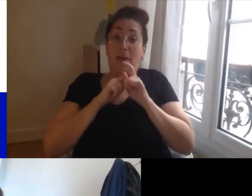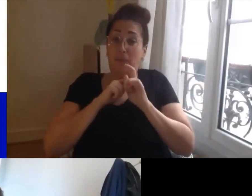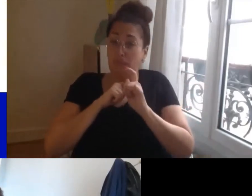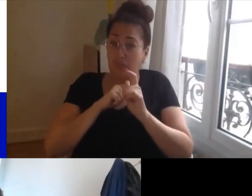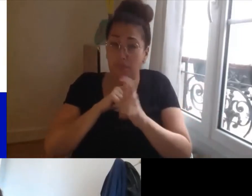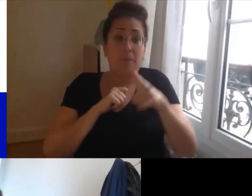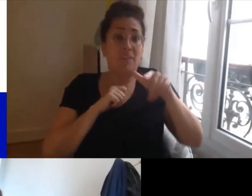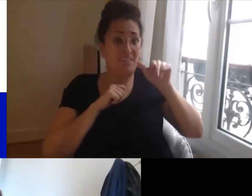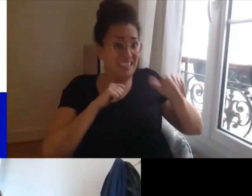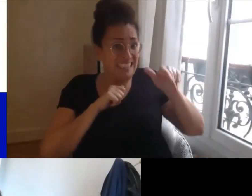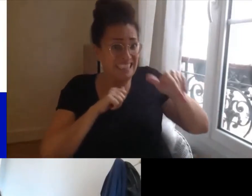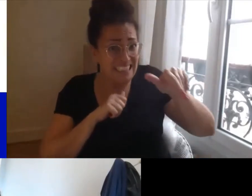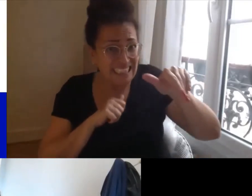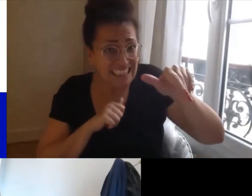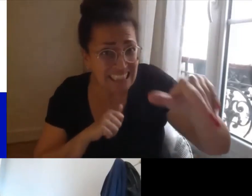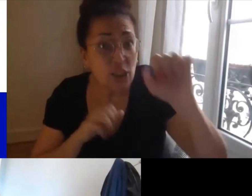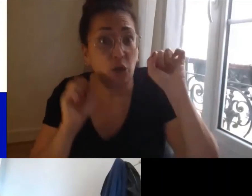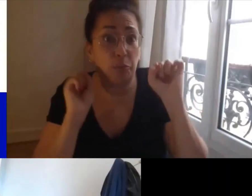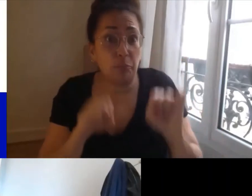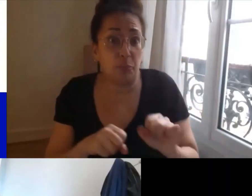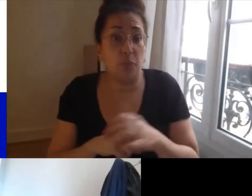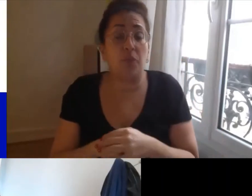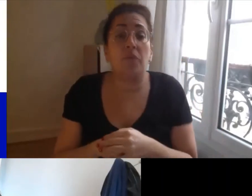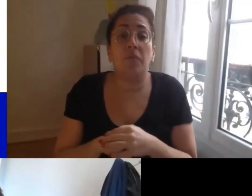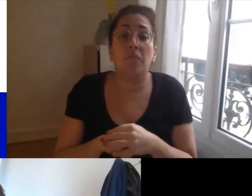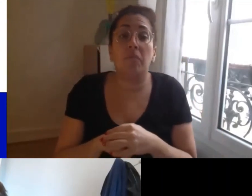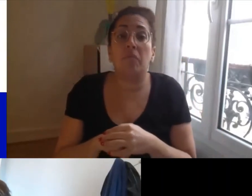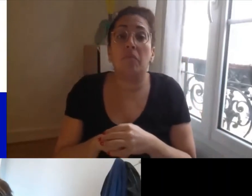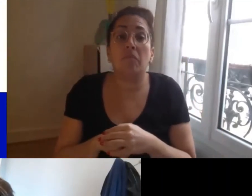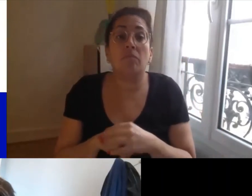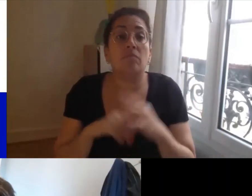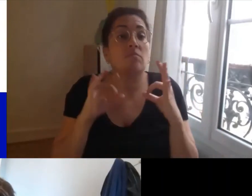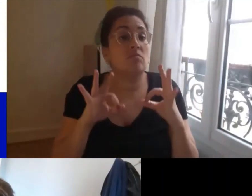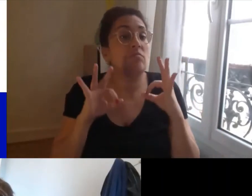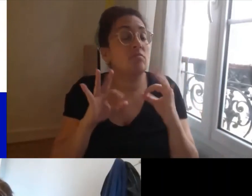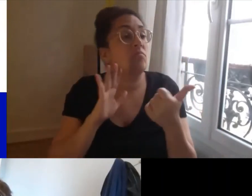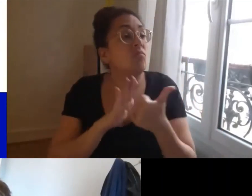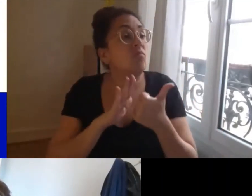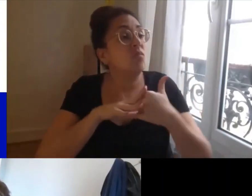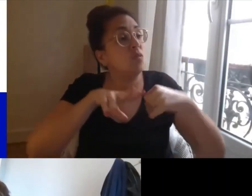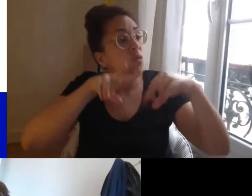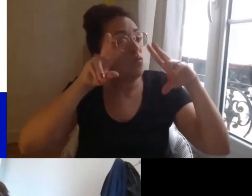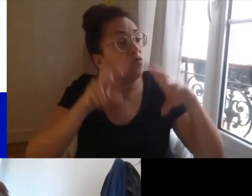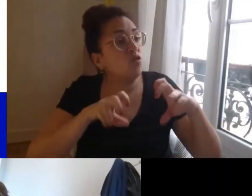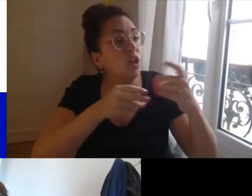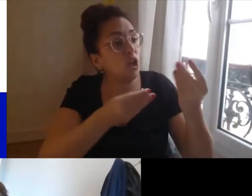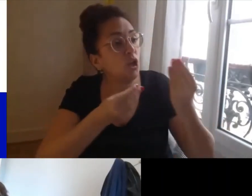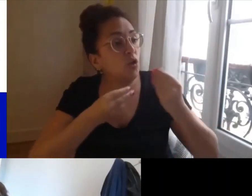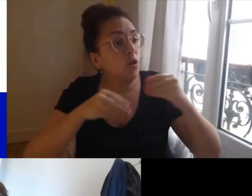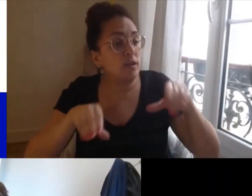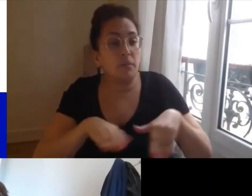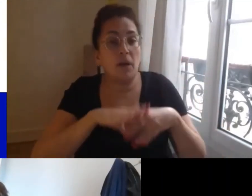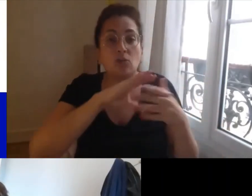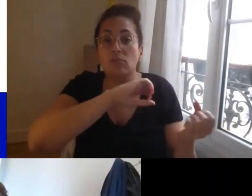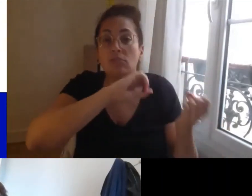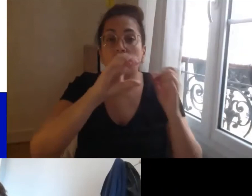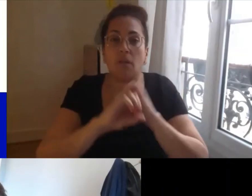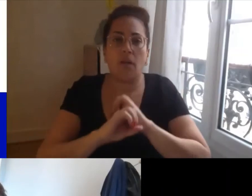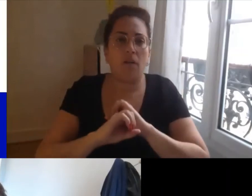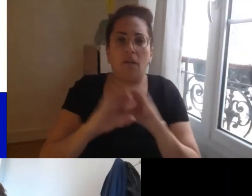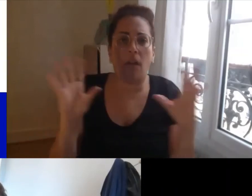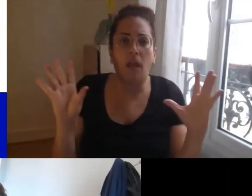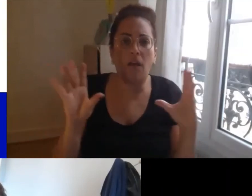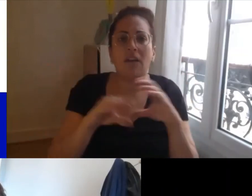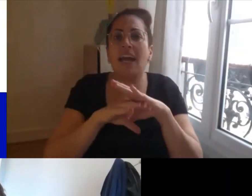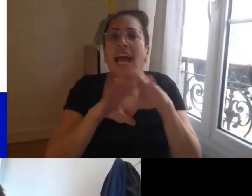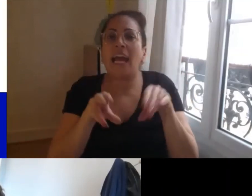davantage encore le rôle de la recherche et l'articulation de ces chercheurs de ces équipes de recherche avec